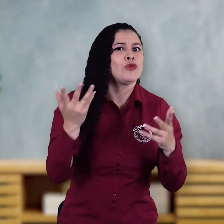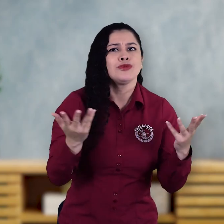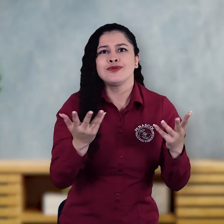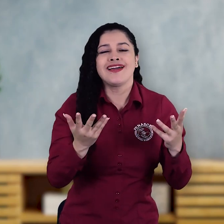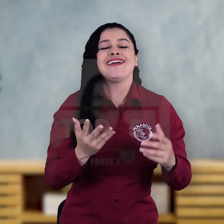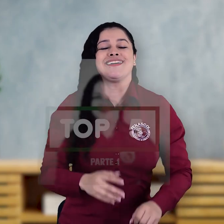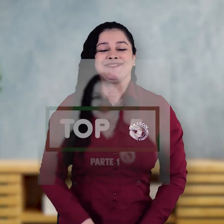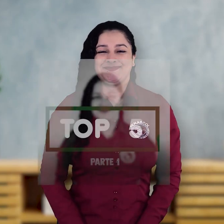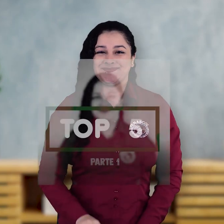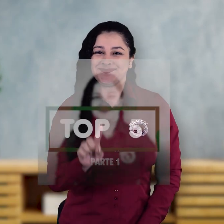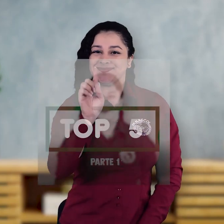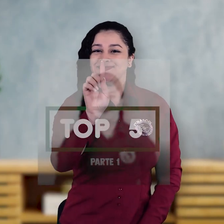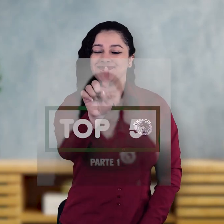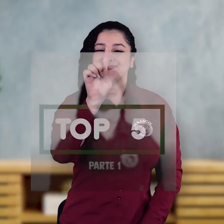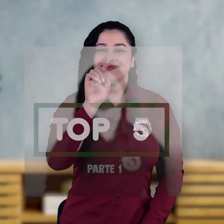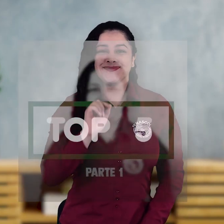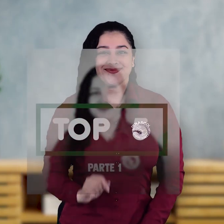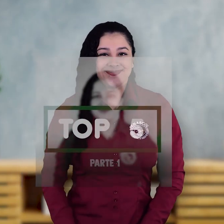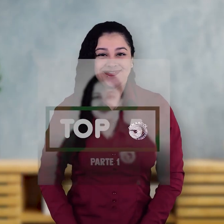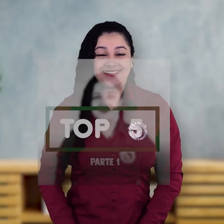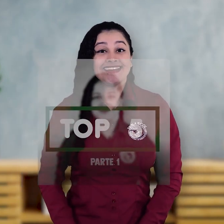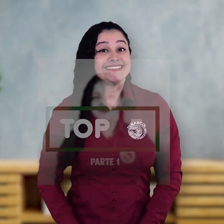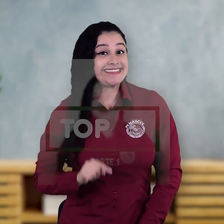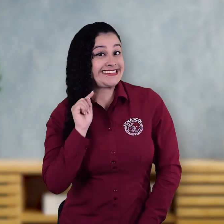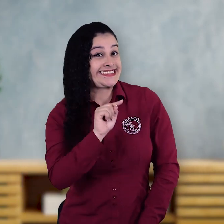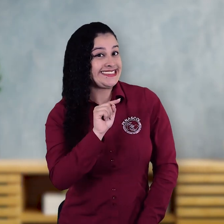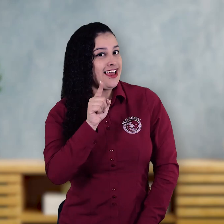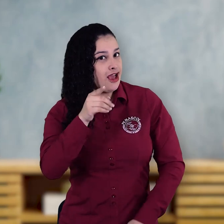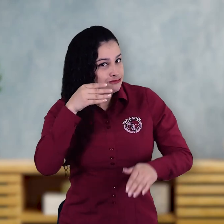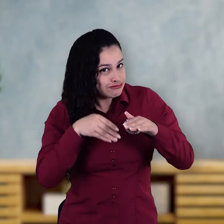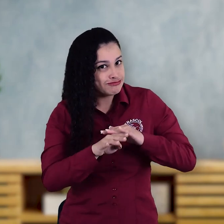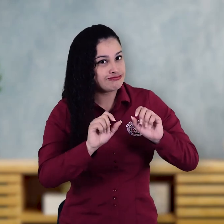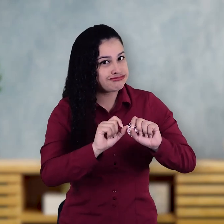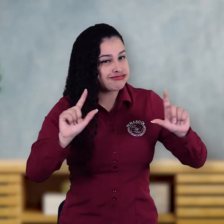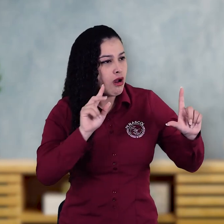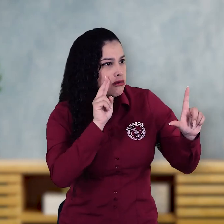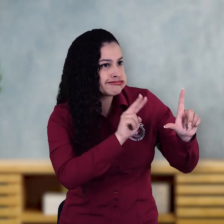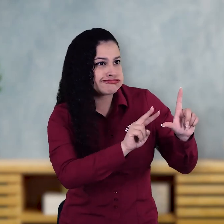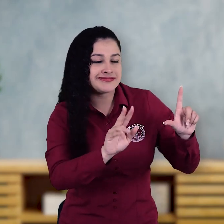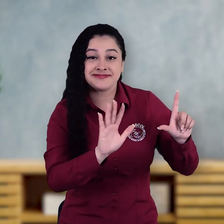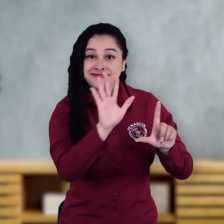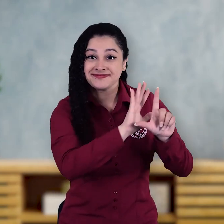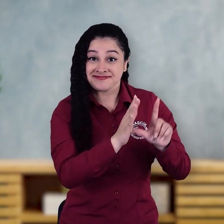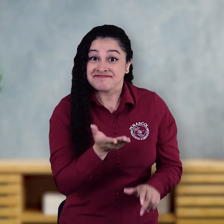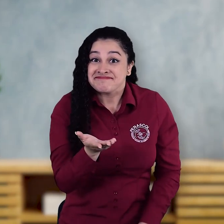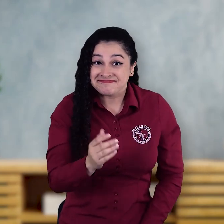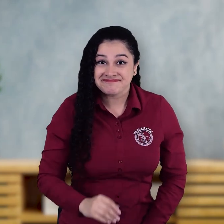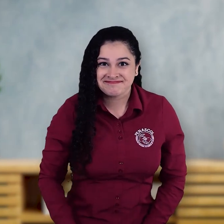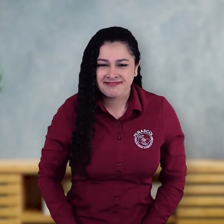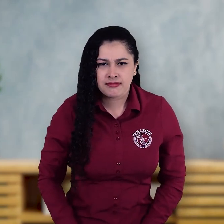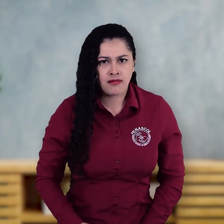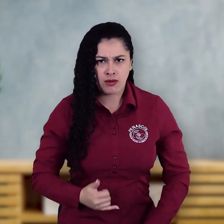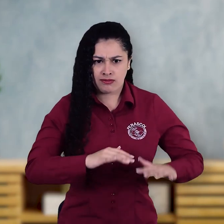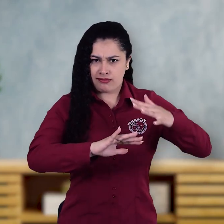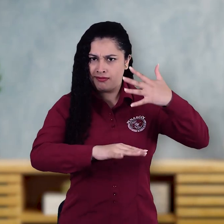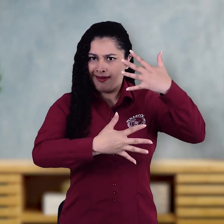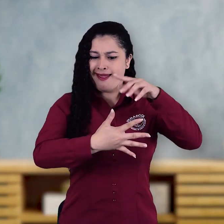otro video. Si te lo perdiste, puedes ingresar y mirarlo. Adelante. Entonces